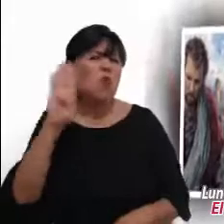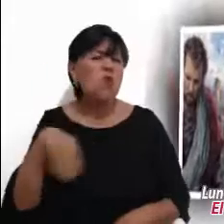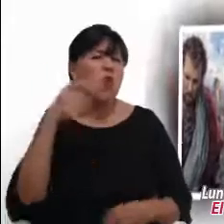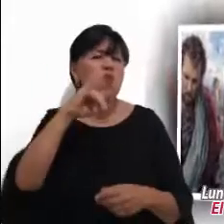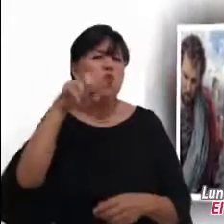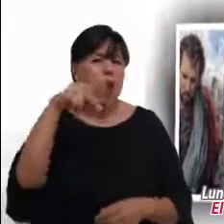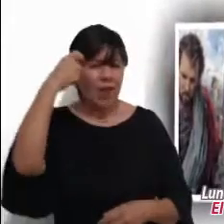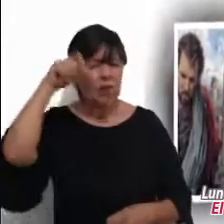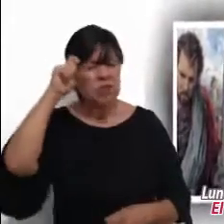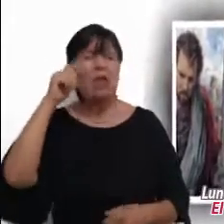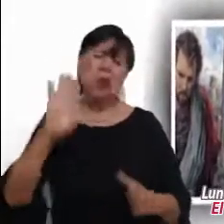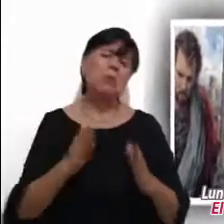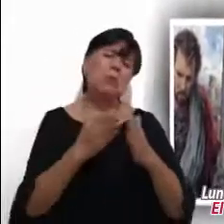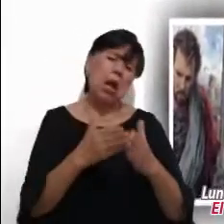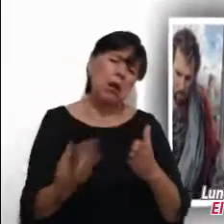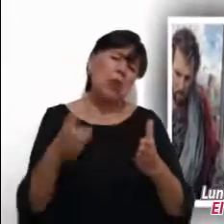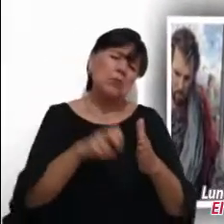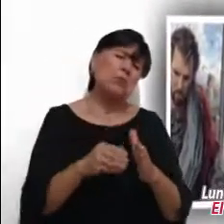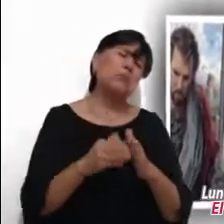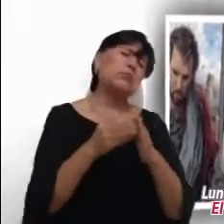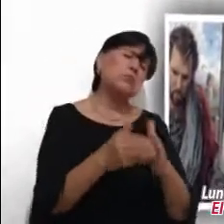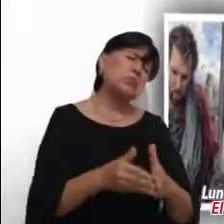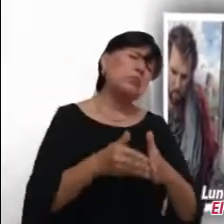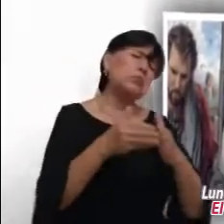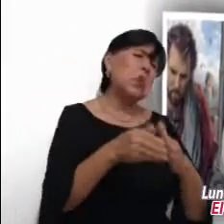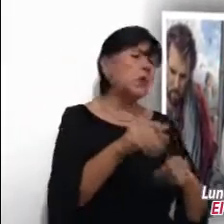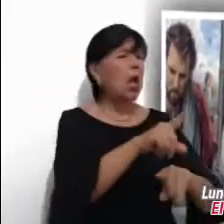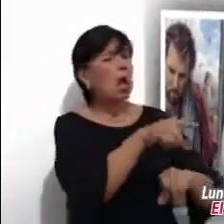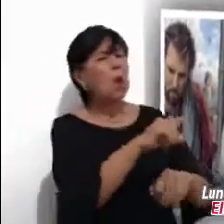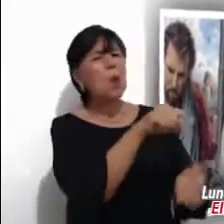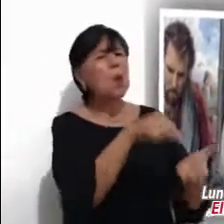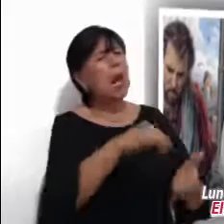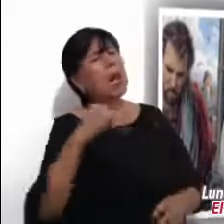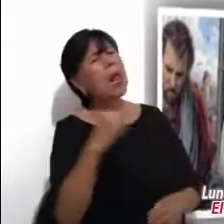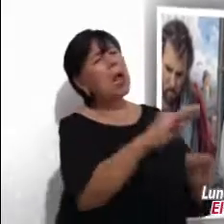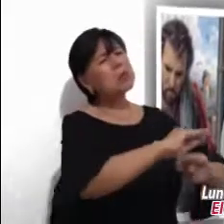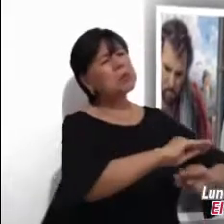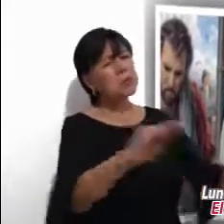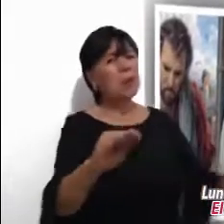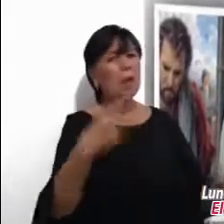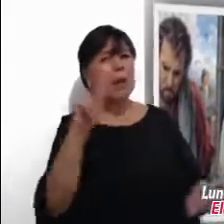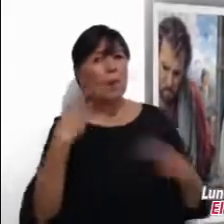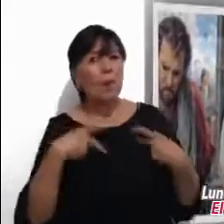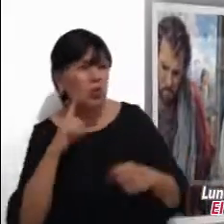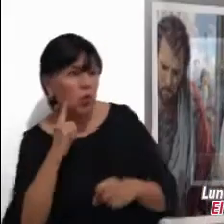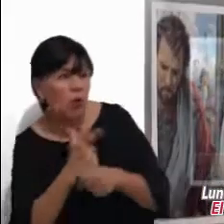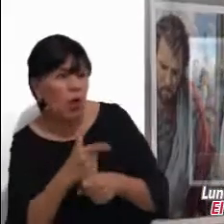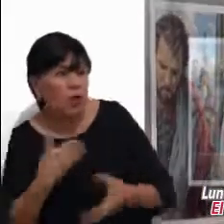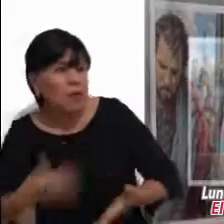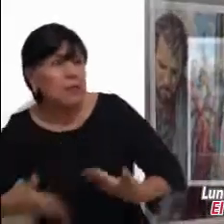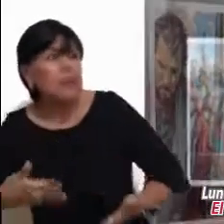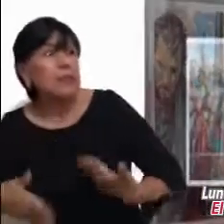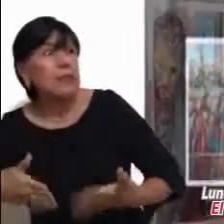y se dirigió a un lugar apartado y solitario. Al saberlo, la gente lo siguió por tierra desde los pueblos.